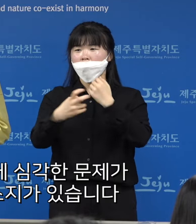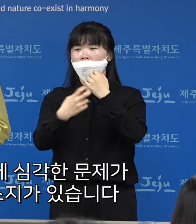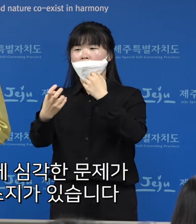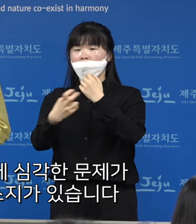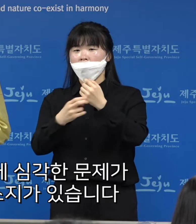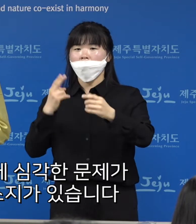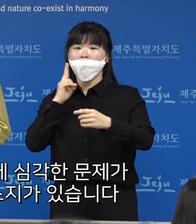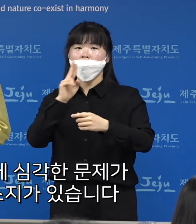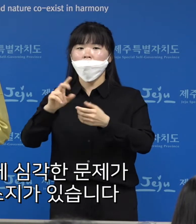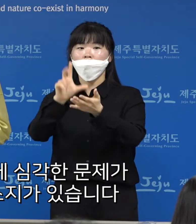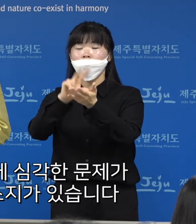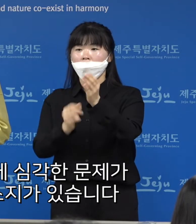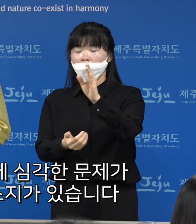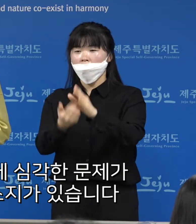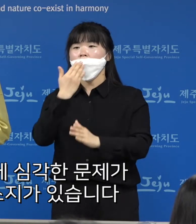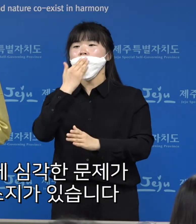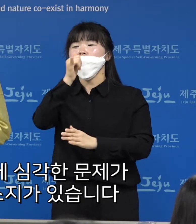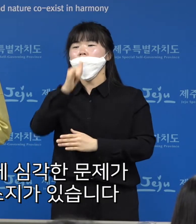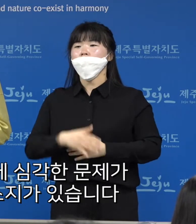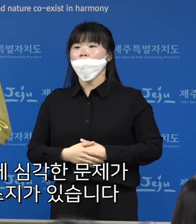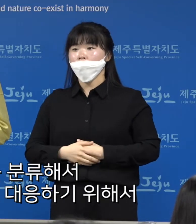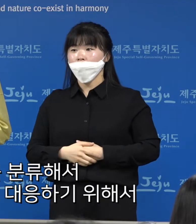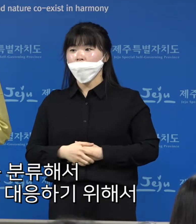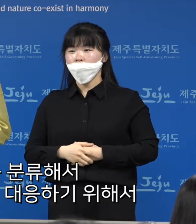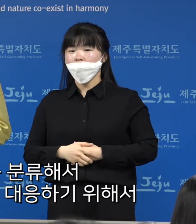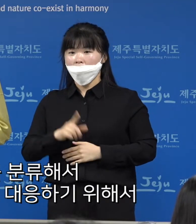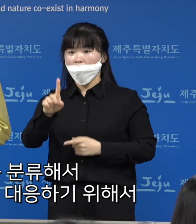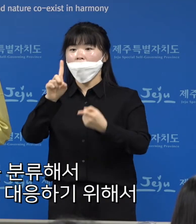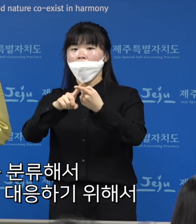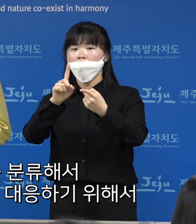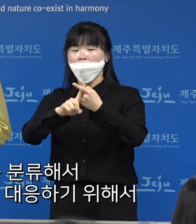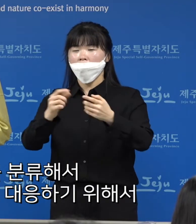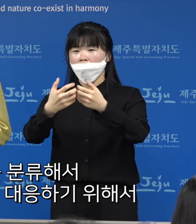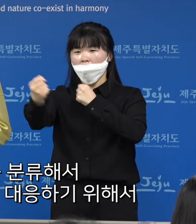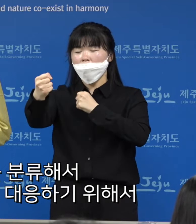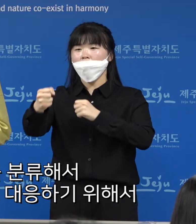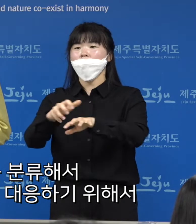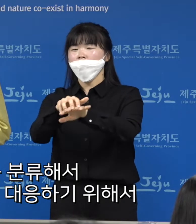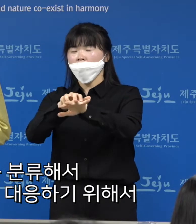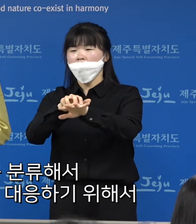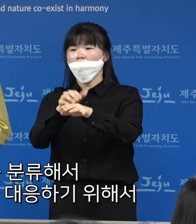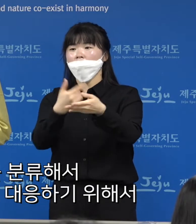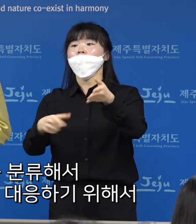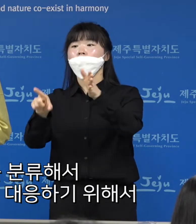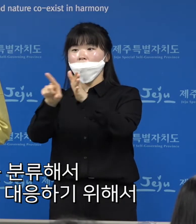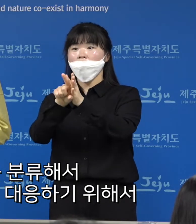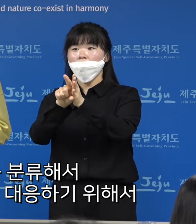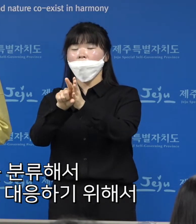심각한 문제가 발생할 소지가 있습니다. 이를 분리해서 체계적으로 대응하기 위해서